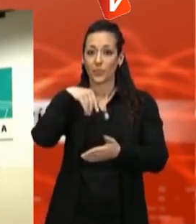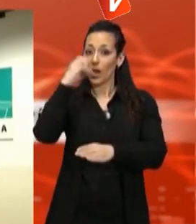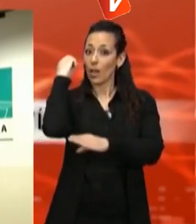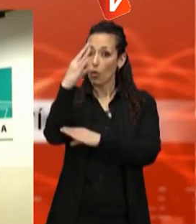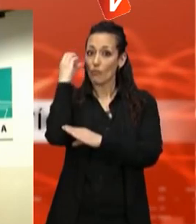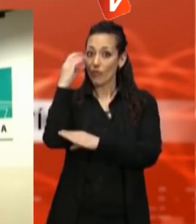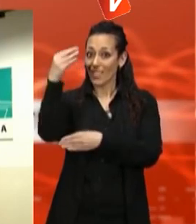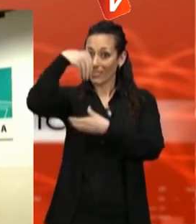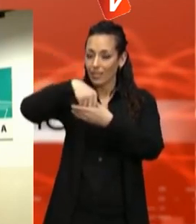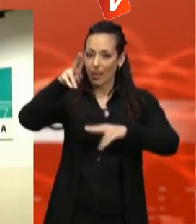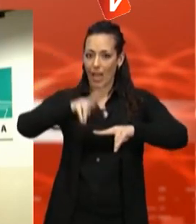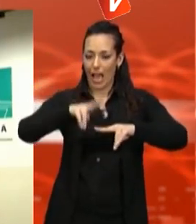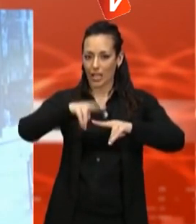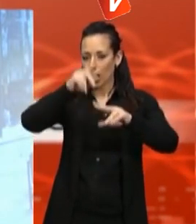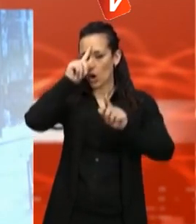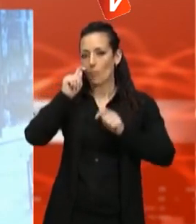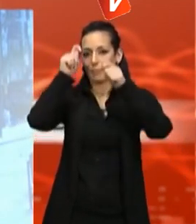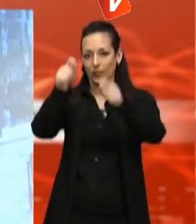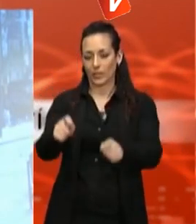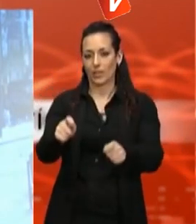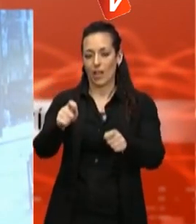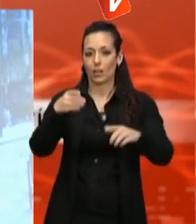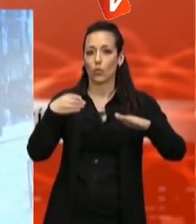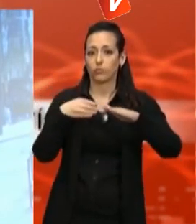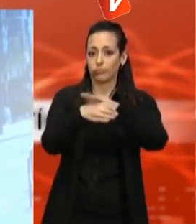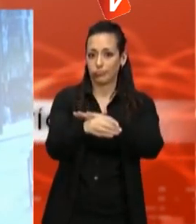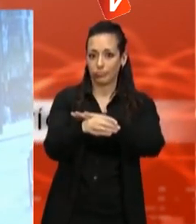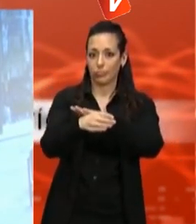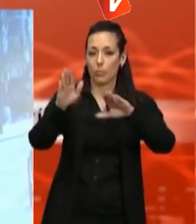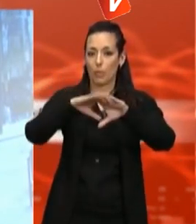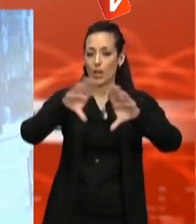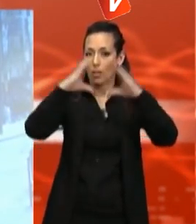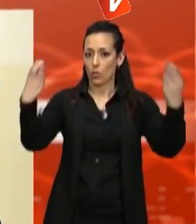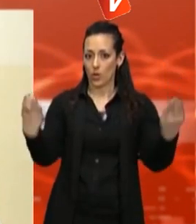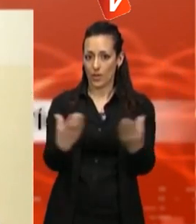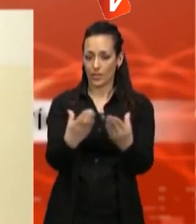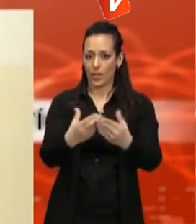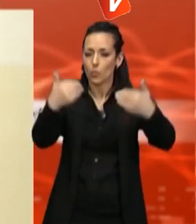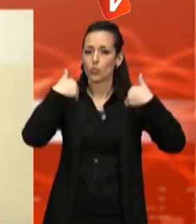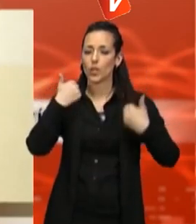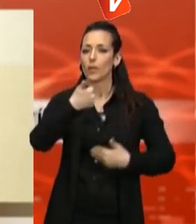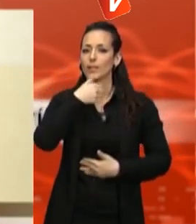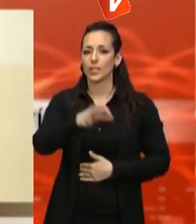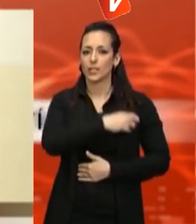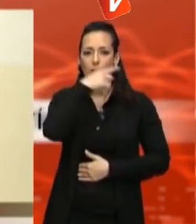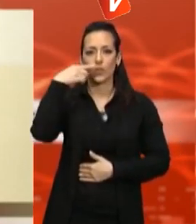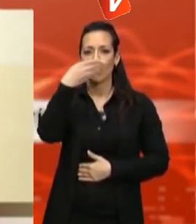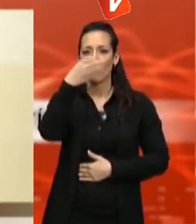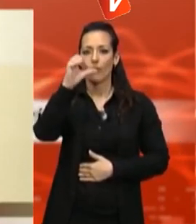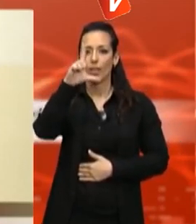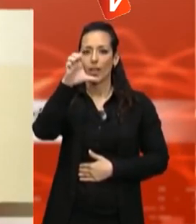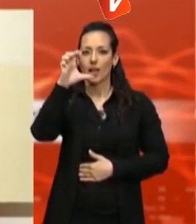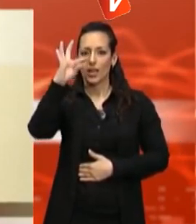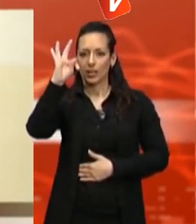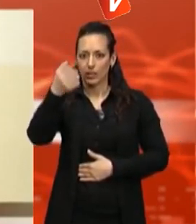Terrassa per l'Accessibilitat Universal de l'arquitecte Enrique Rovira Veleta. Ser accessible és més barat,